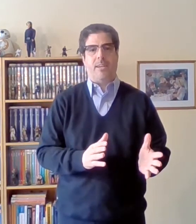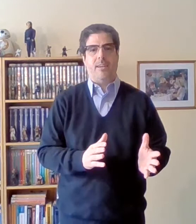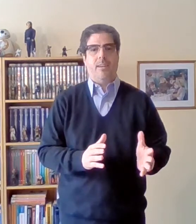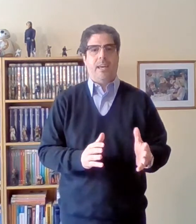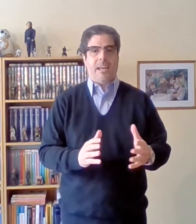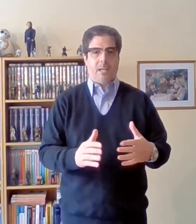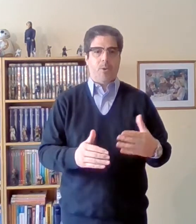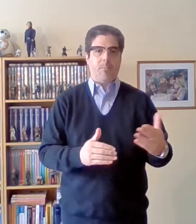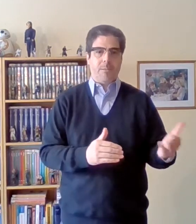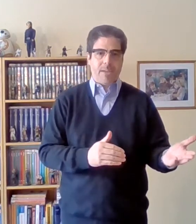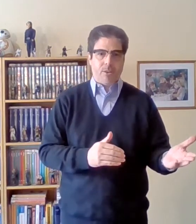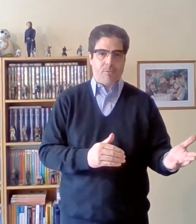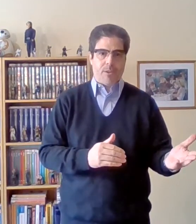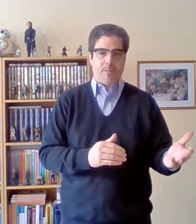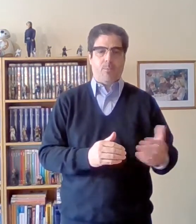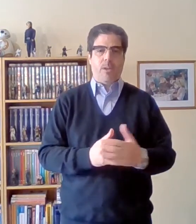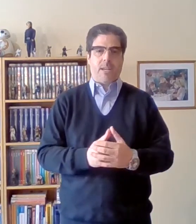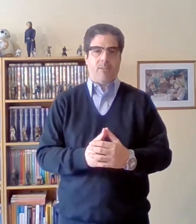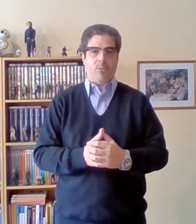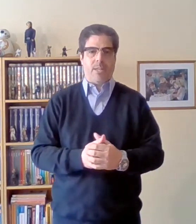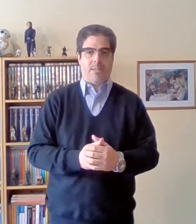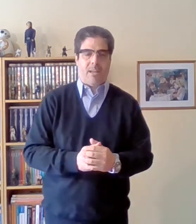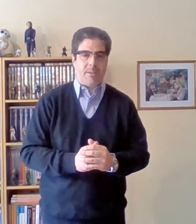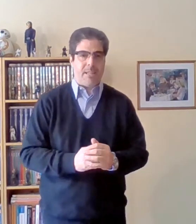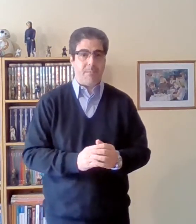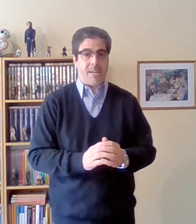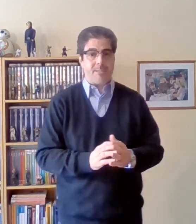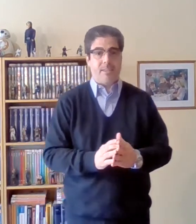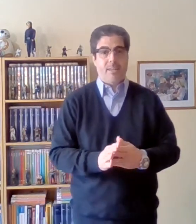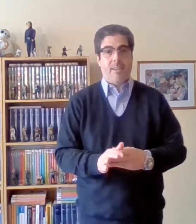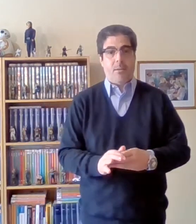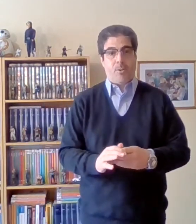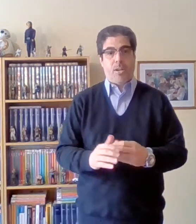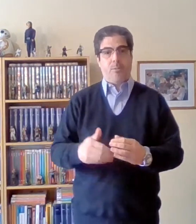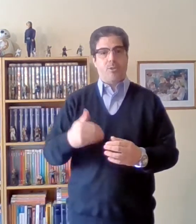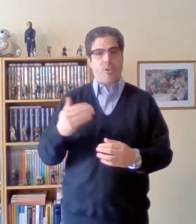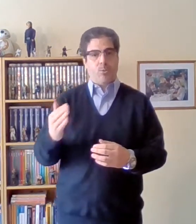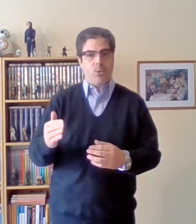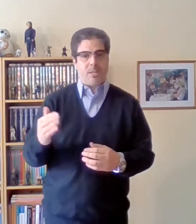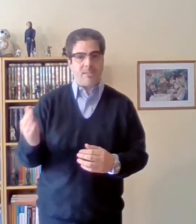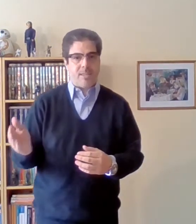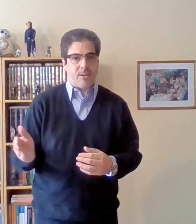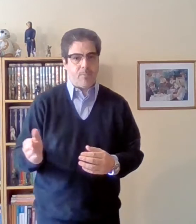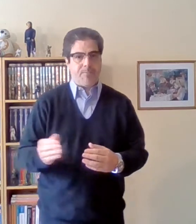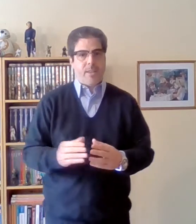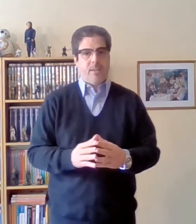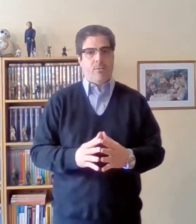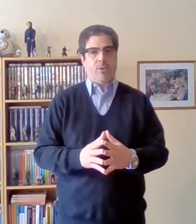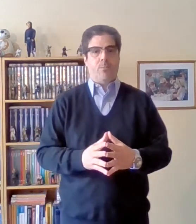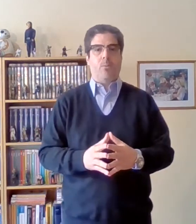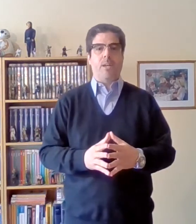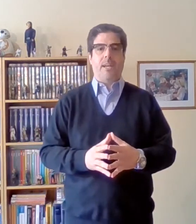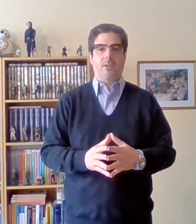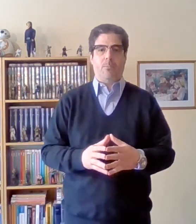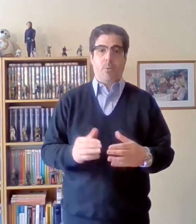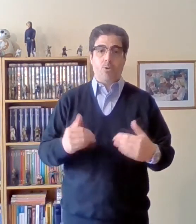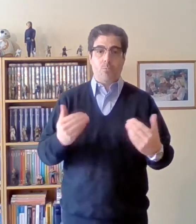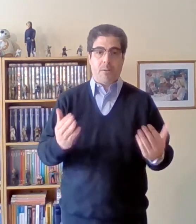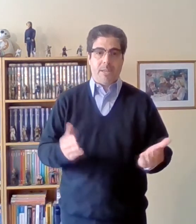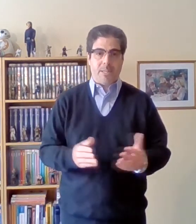el libro primero fue publicado durante la vida de Marx, pero el libro segundo y tercero fueron publicados póstumamente